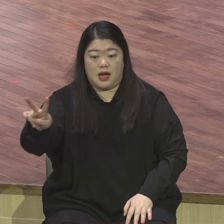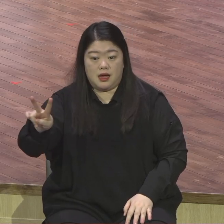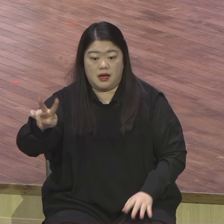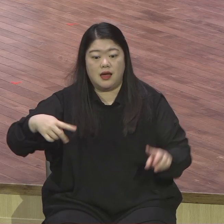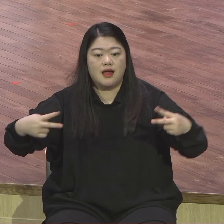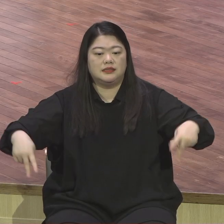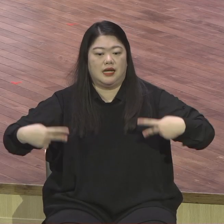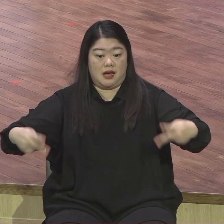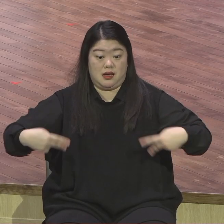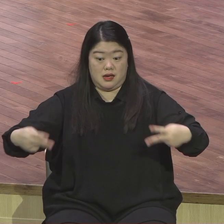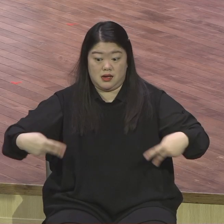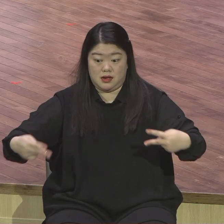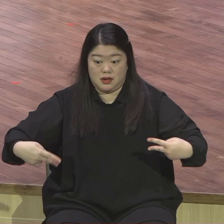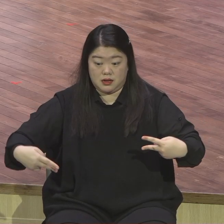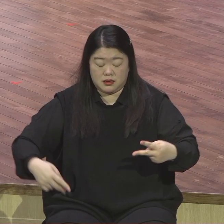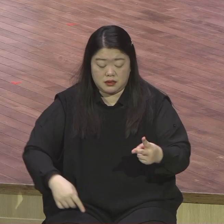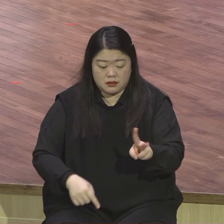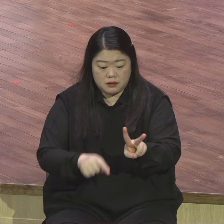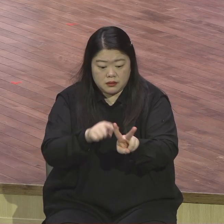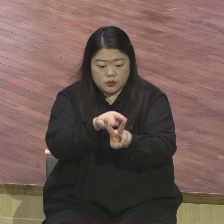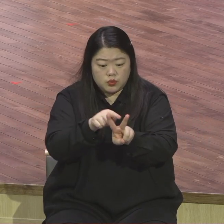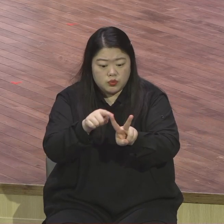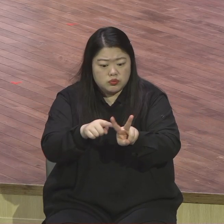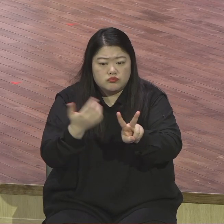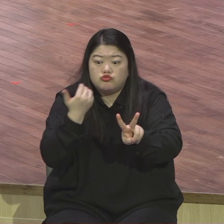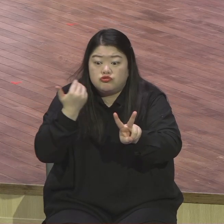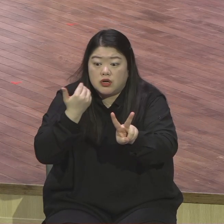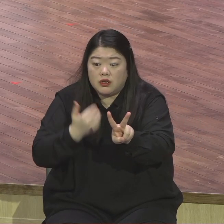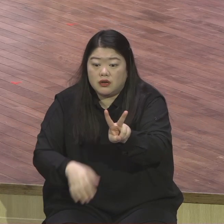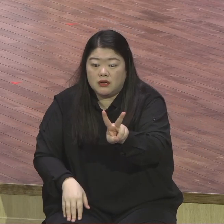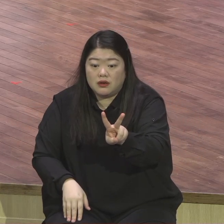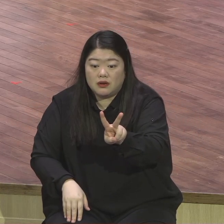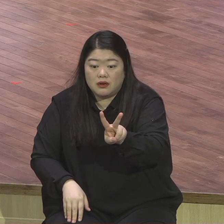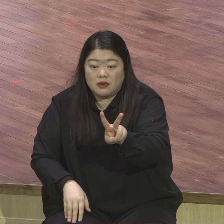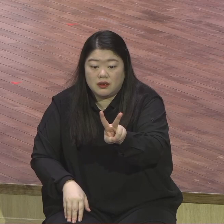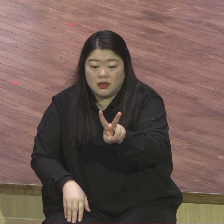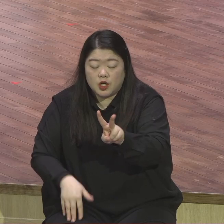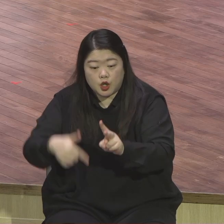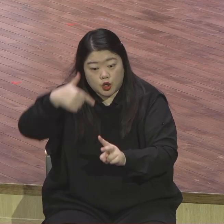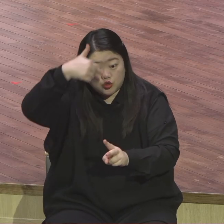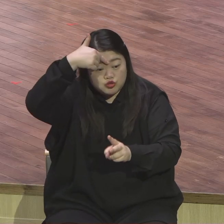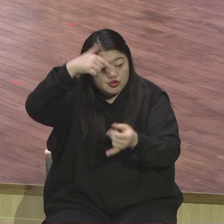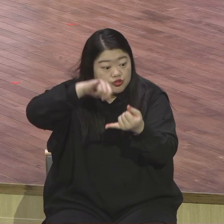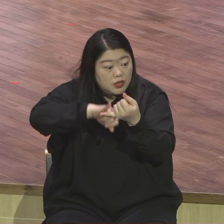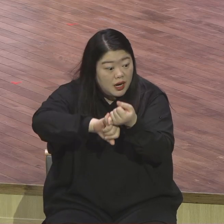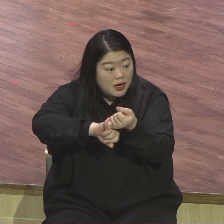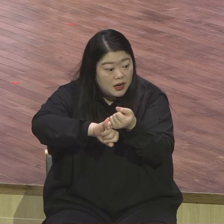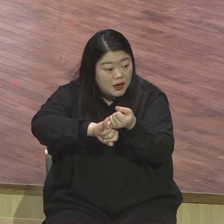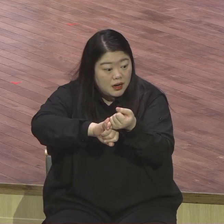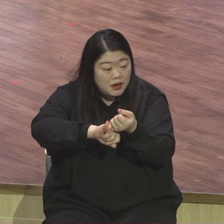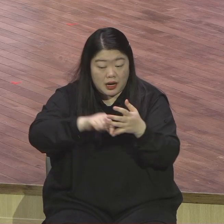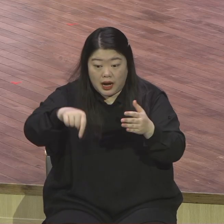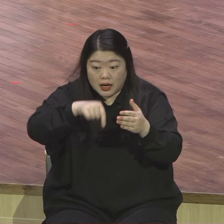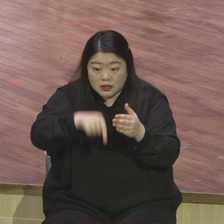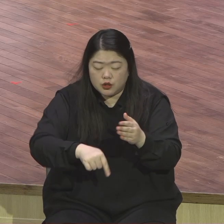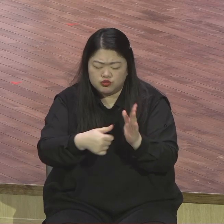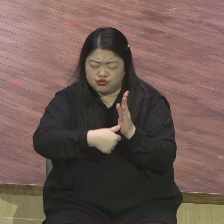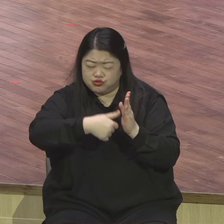대표적으로 보여주는 인물이 딱 두 인물이 자 모세가 누굽니까